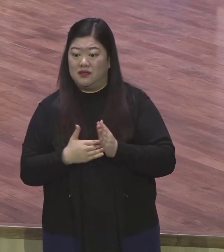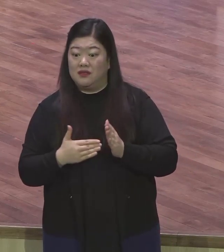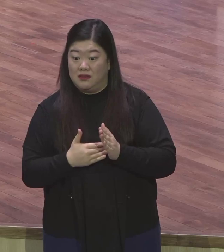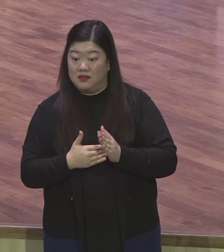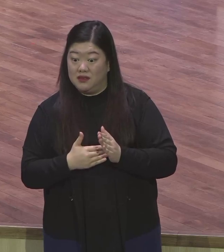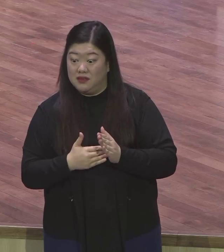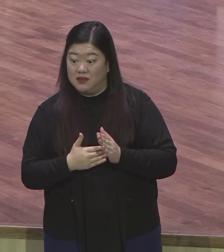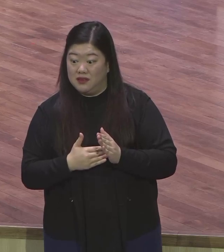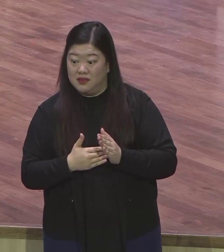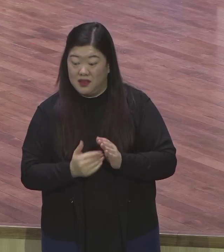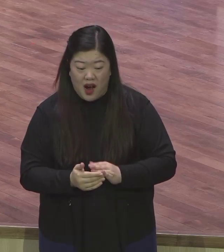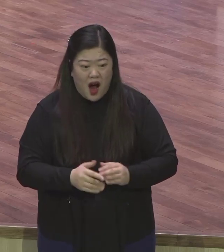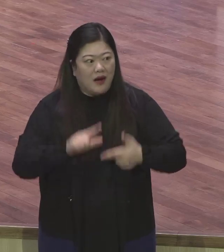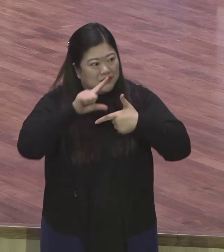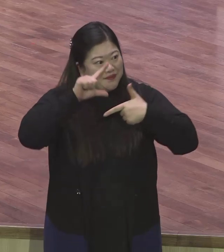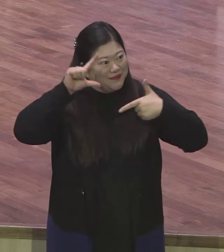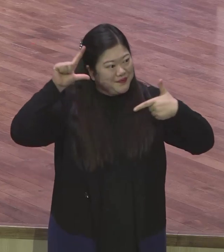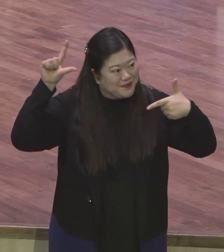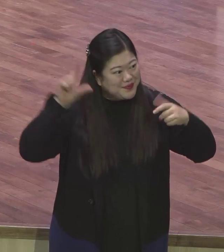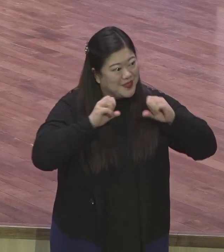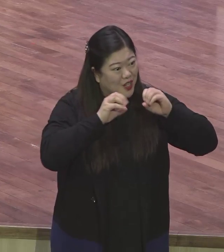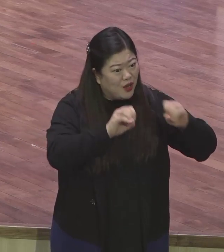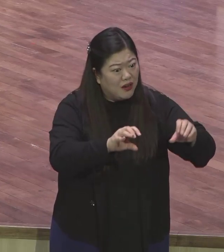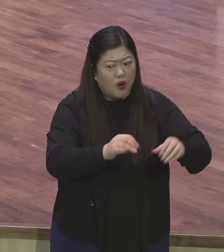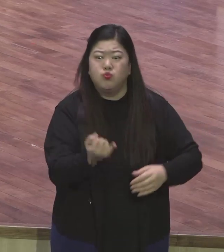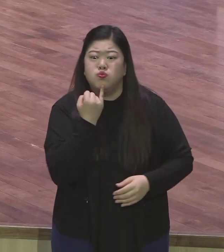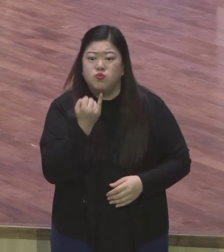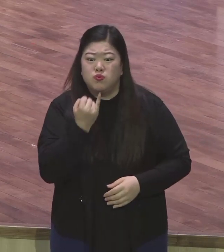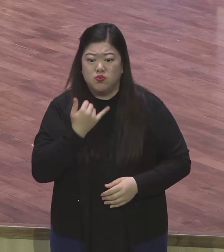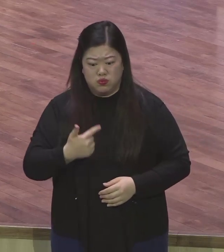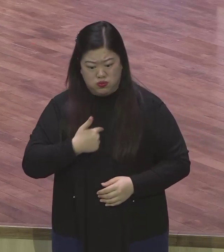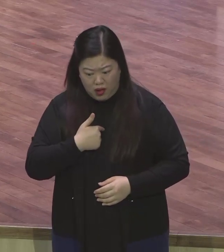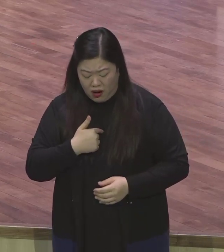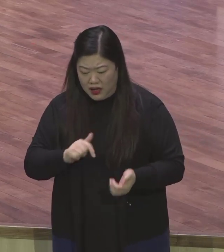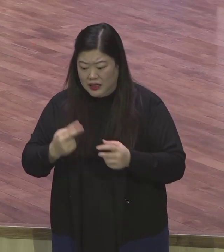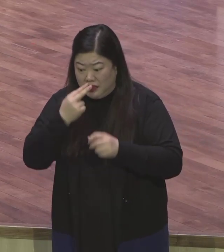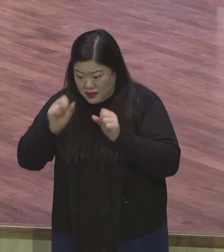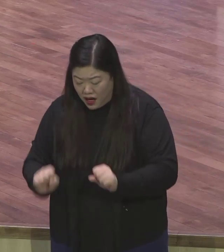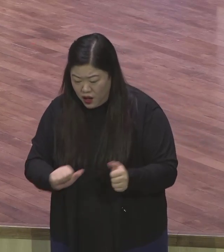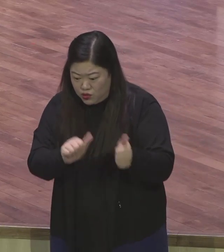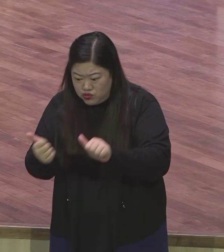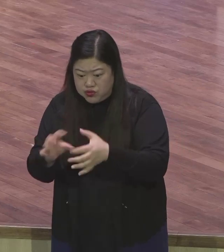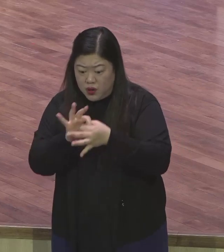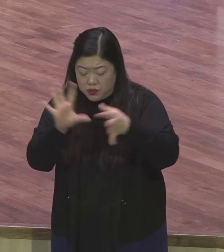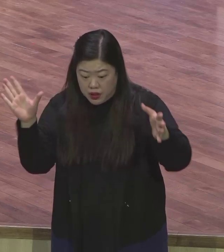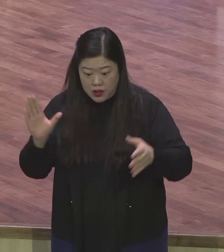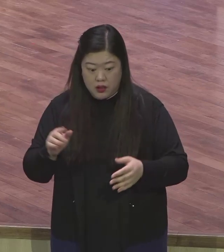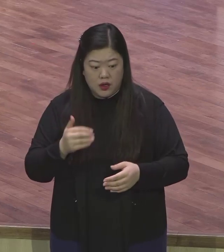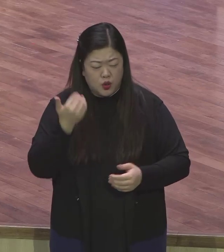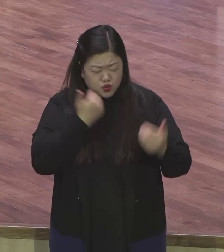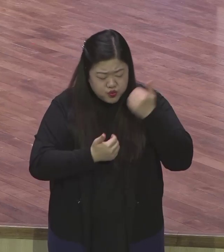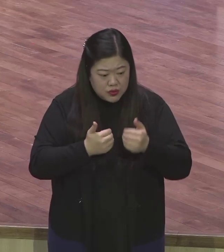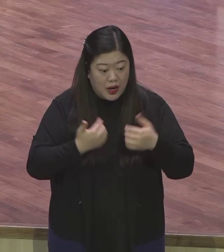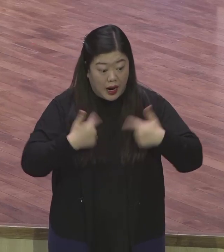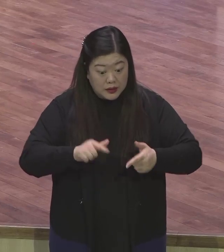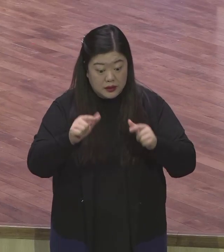기뻐하고 또한 기뻐하리라. 살든지 죽든지 자신을 통해서 그리스도가 존경하게 되는 것이